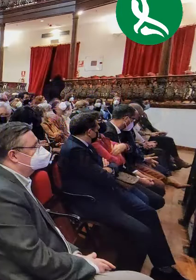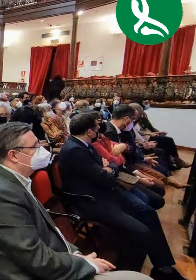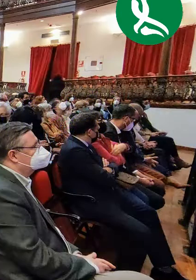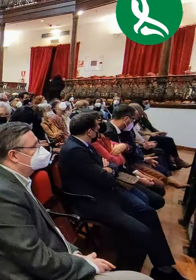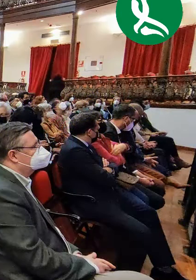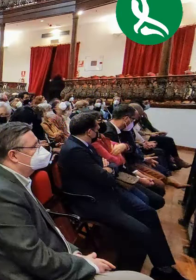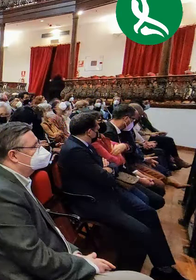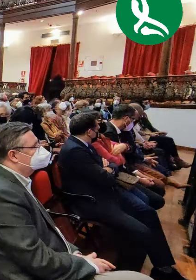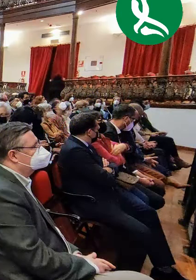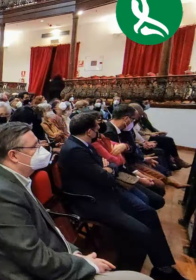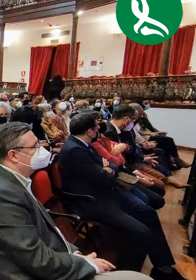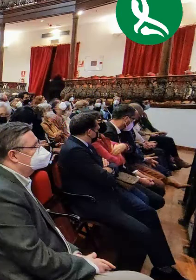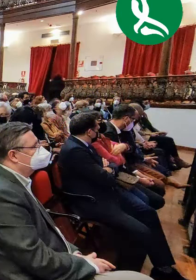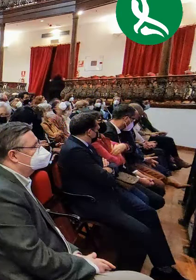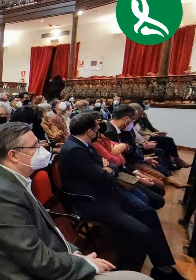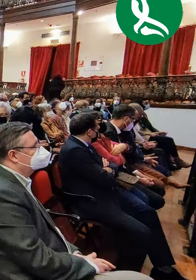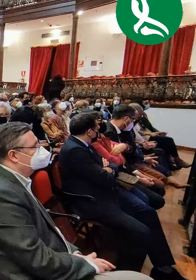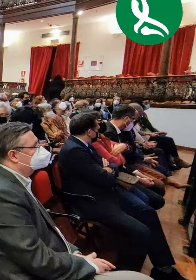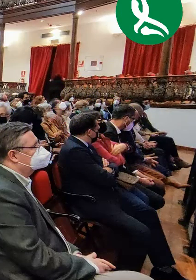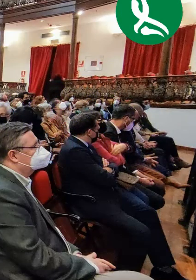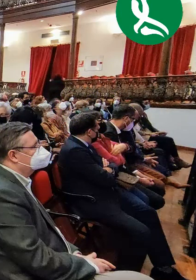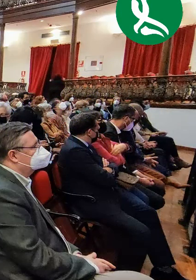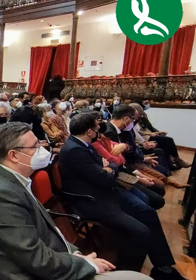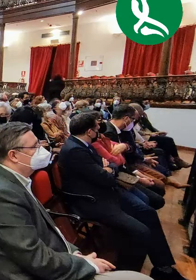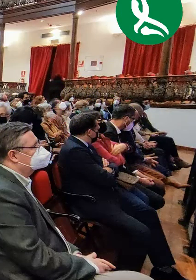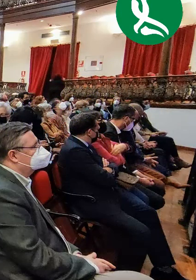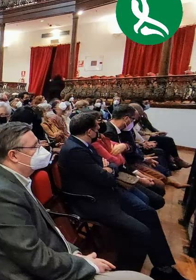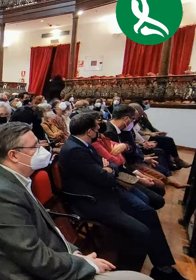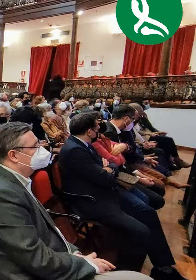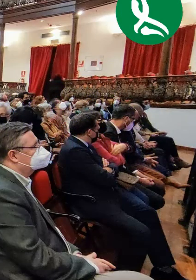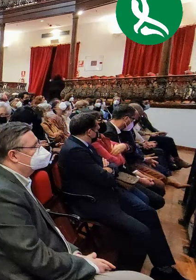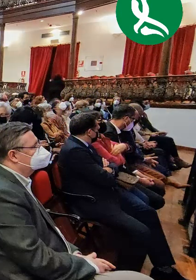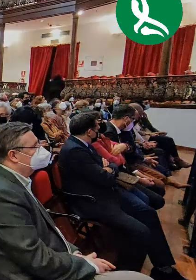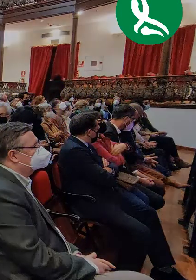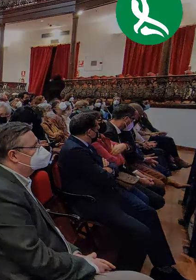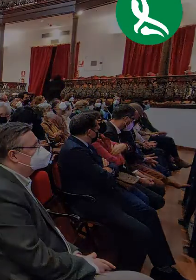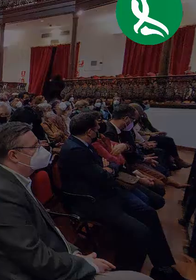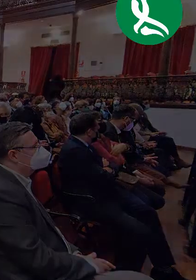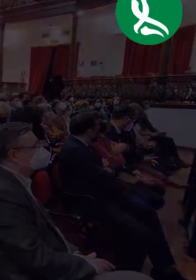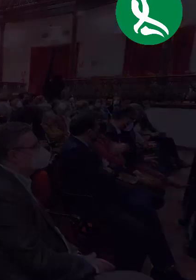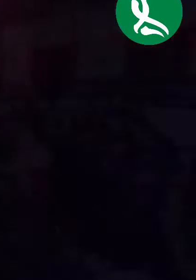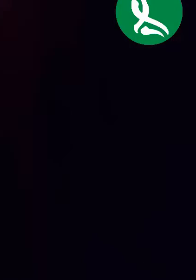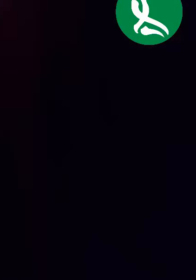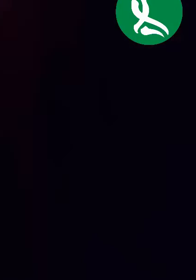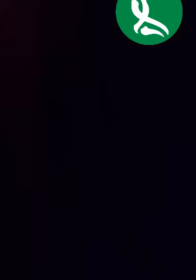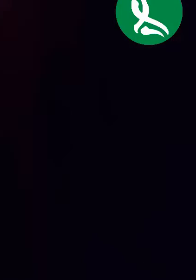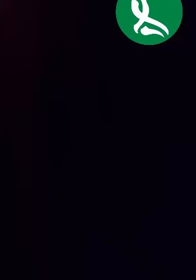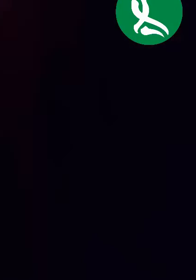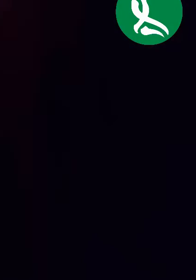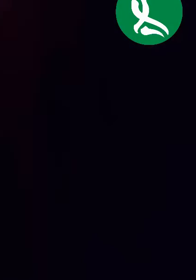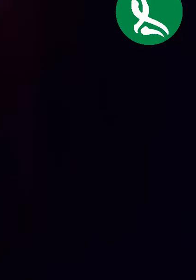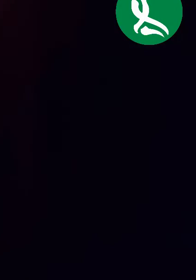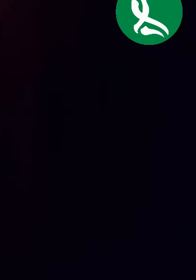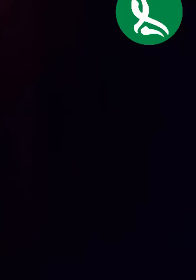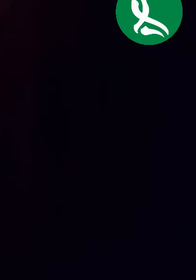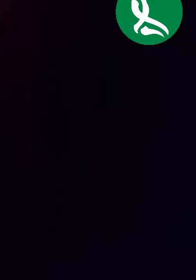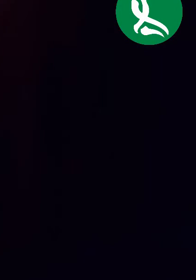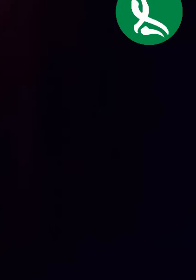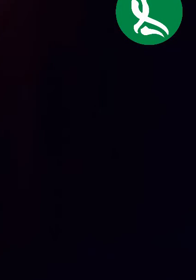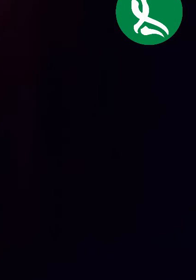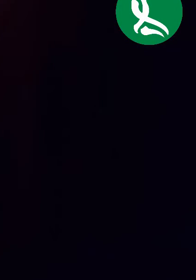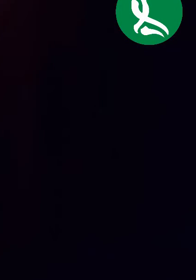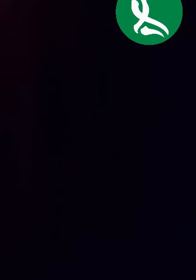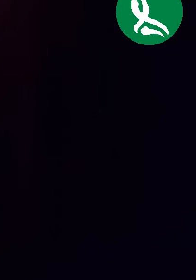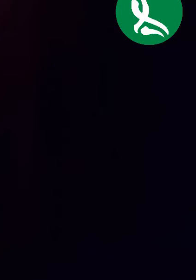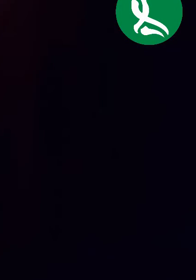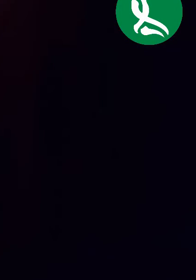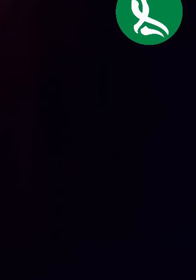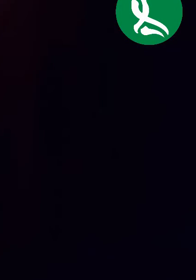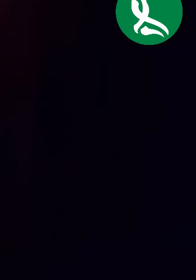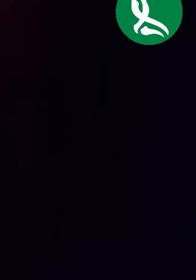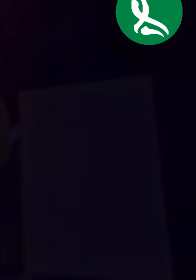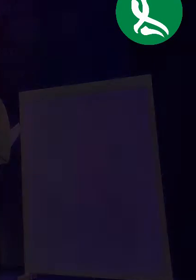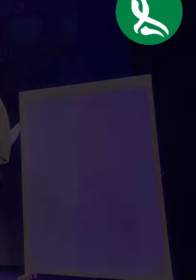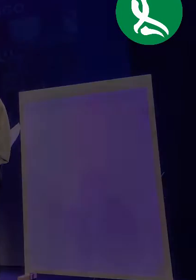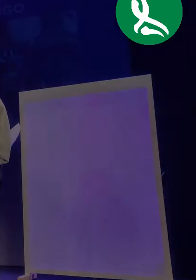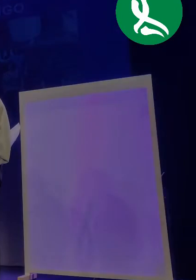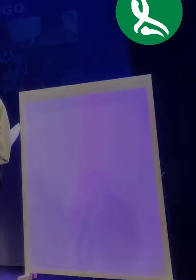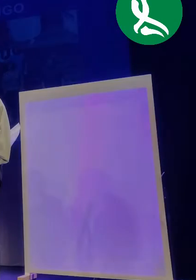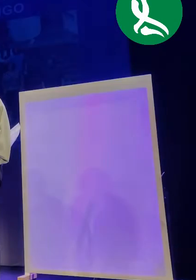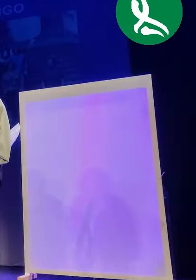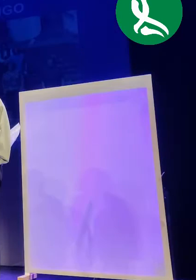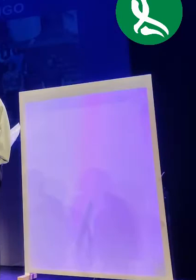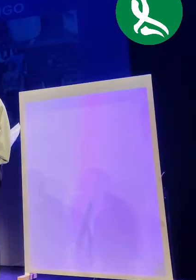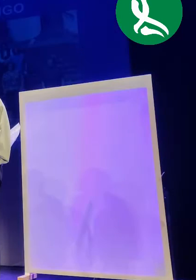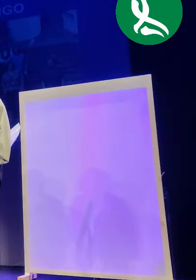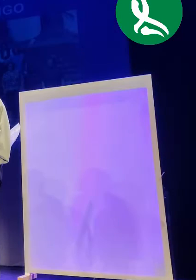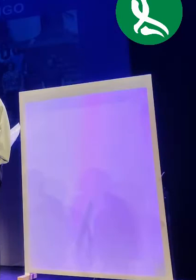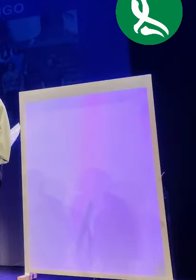personal contratado que nos ha acompañado, de un modo en especial a Estefano que en la actualidad tiene un sentimiento más directo de nuestra labor en esa